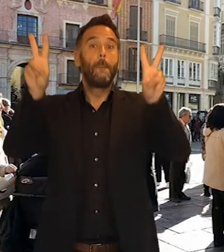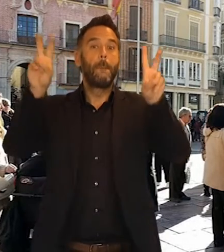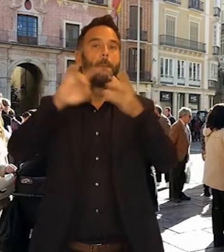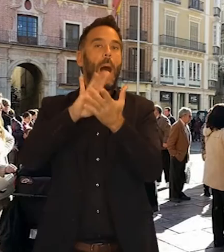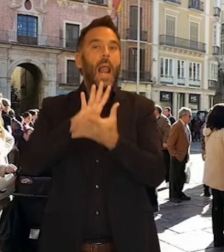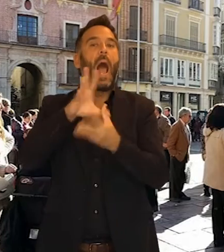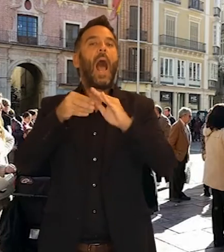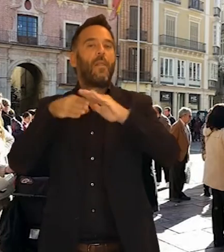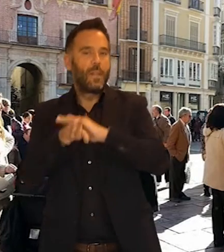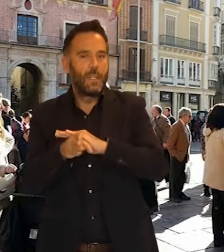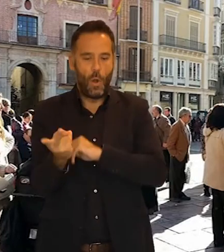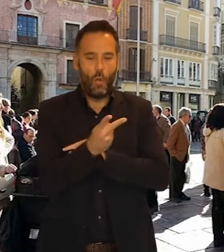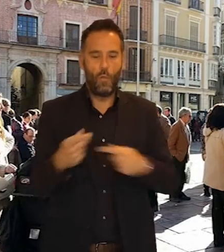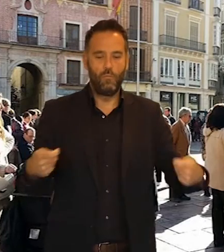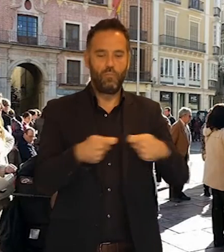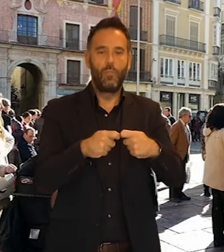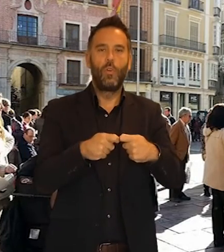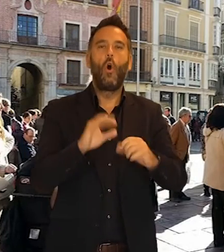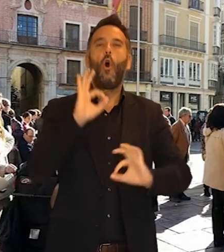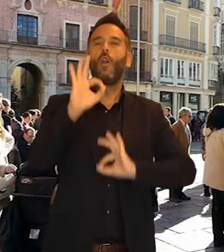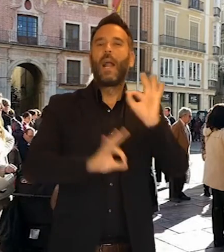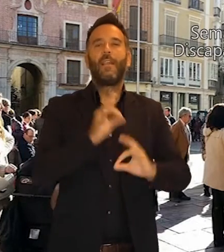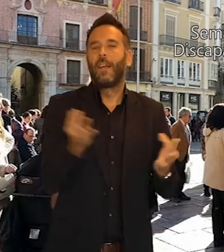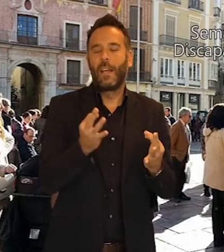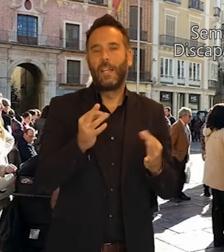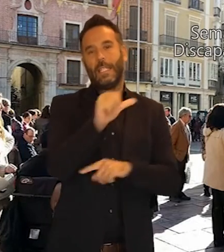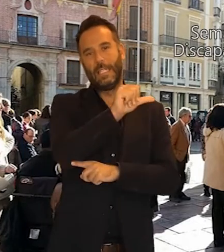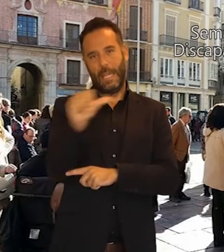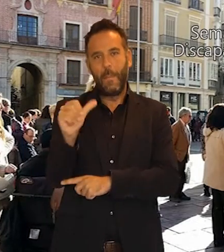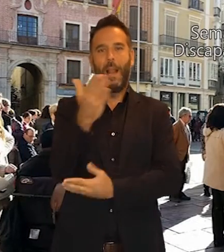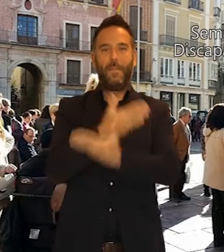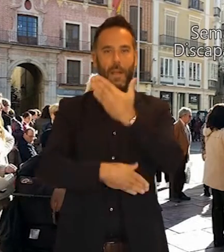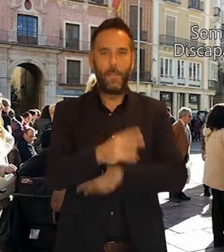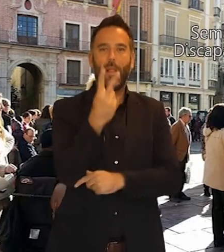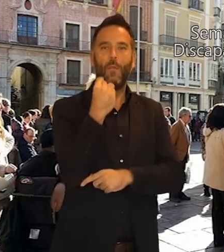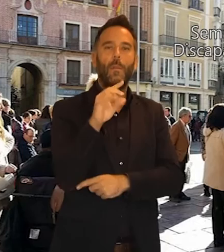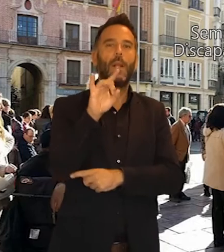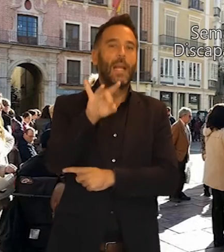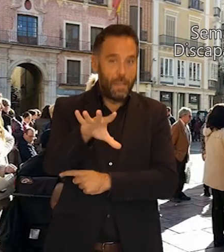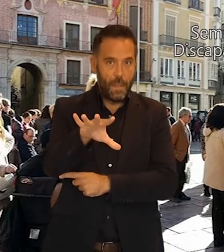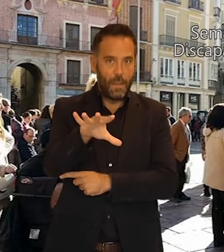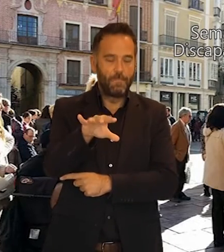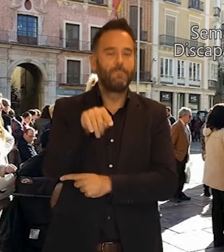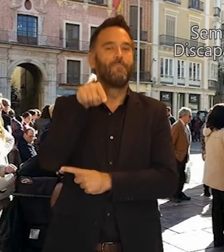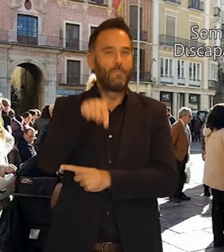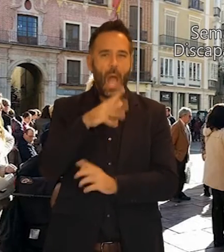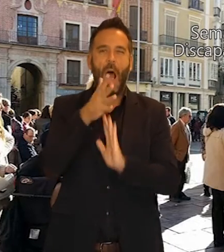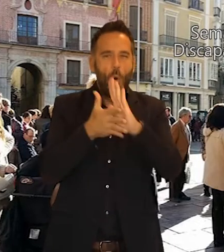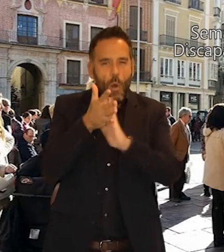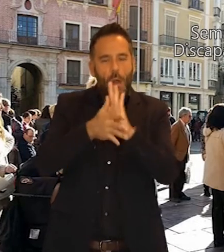organizan la Semana de la Discapacidad 2015. A continuación se detalla la programación a